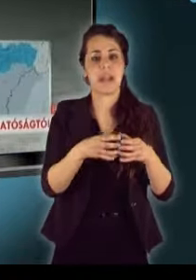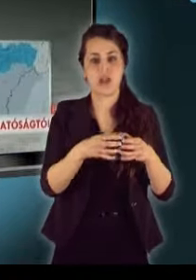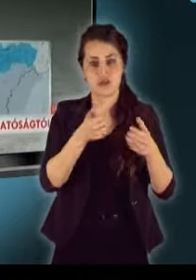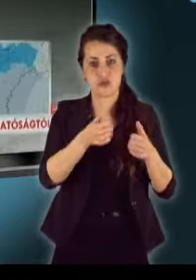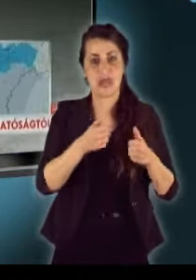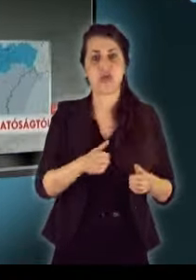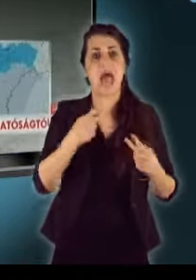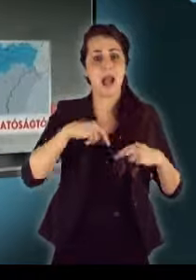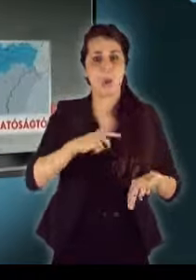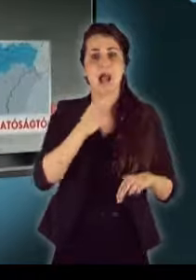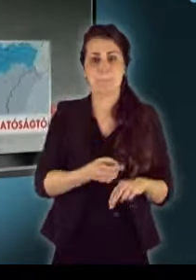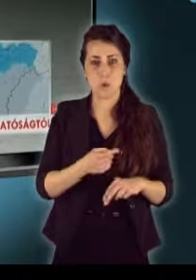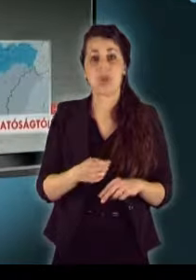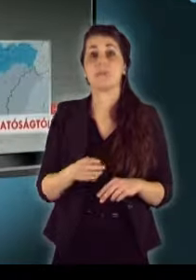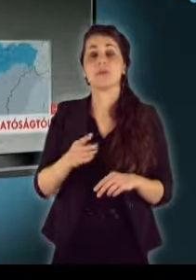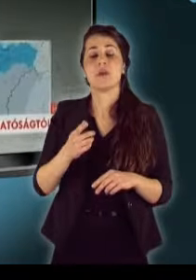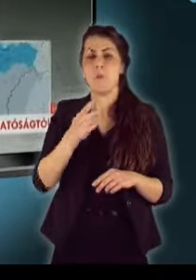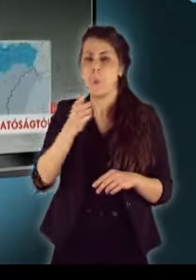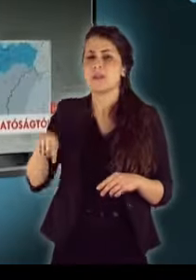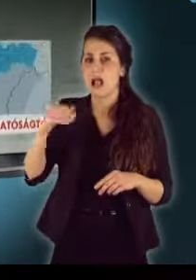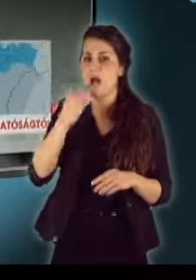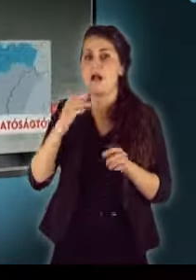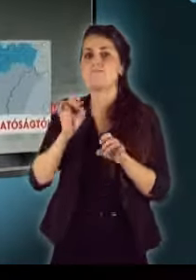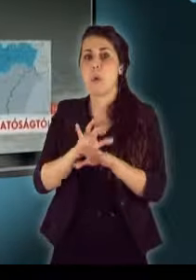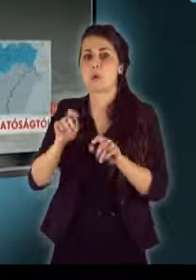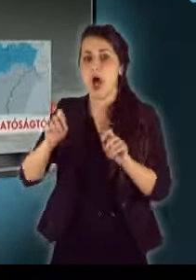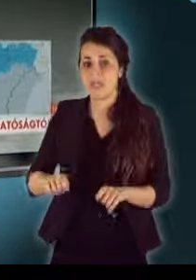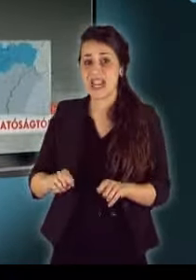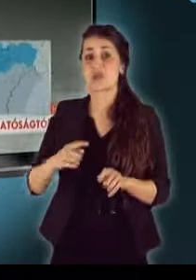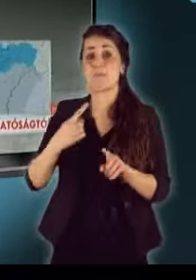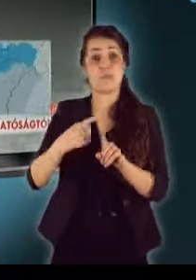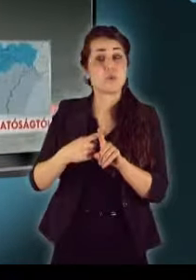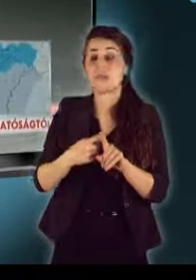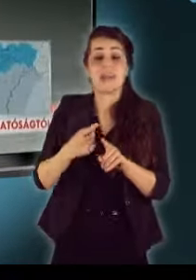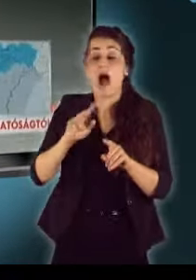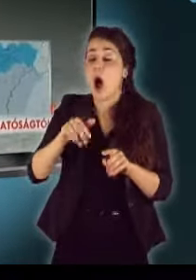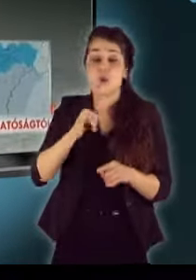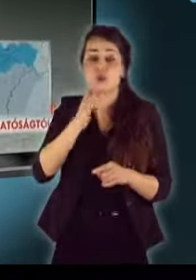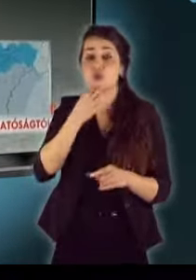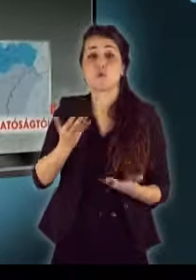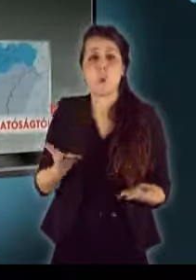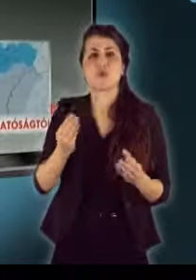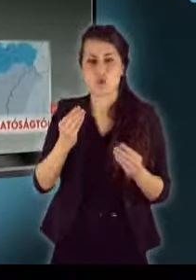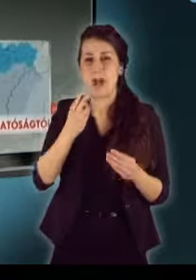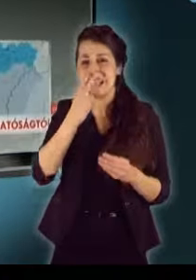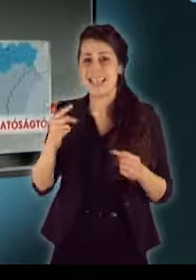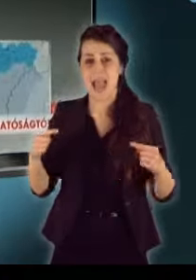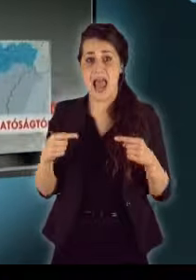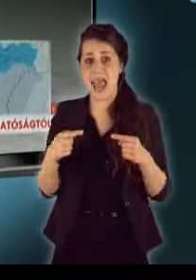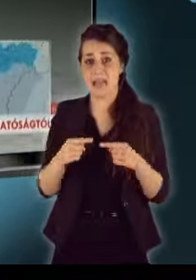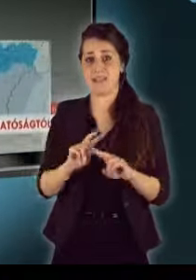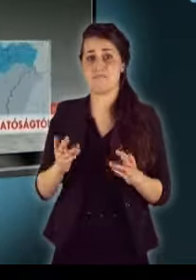Szó volt róla, hogy bizonyos körök boldoggávatnák Eszterházit, ugyanakkor arról nem szólt az anyag, hogy sok nézet, ezzel éppen